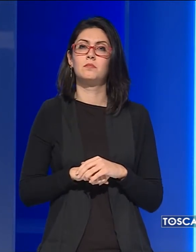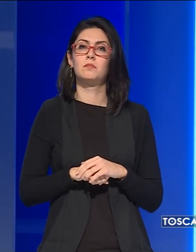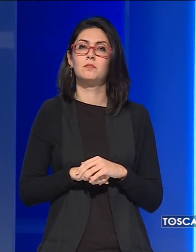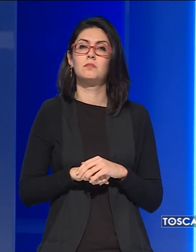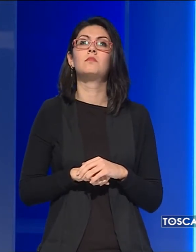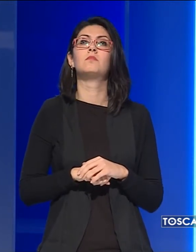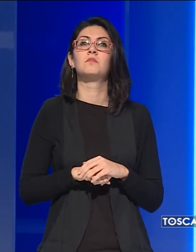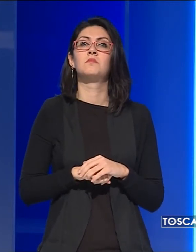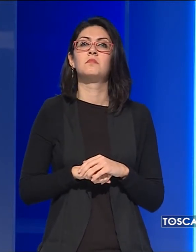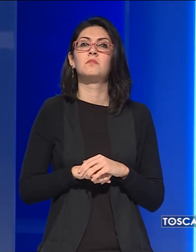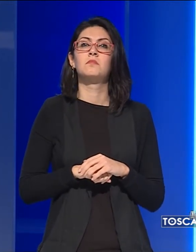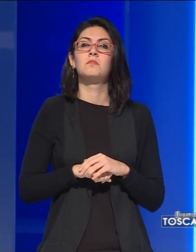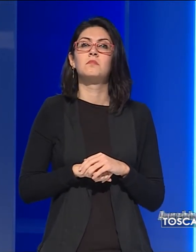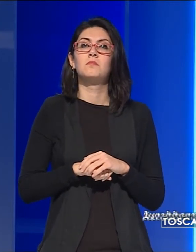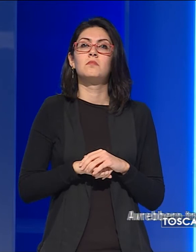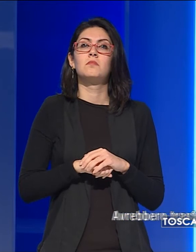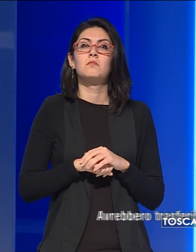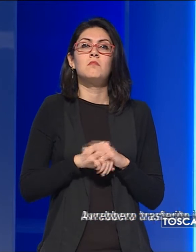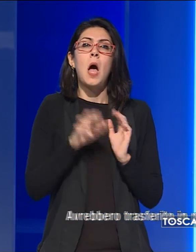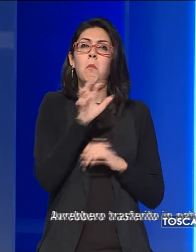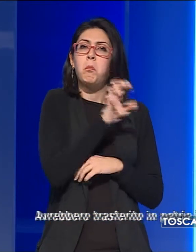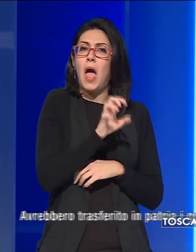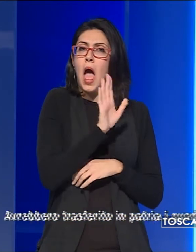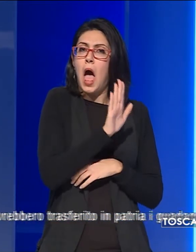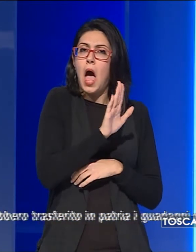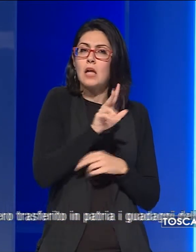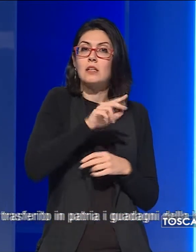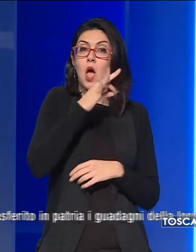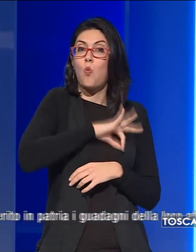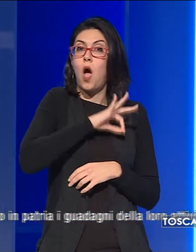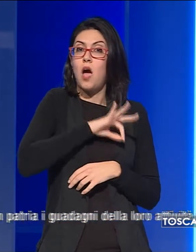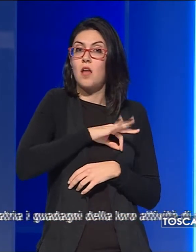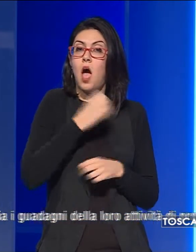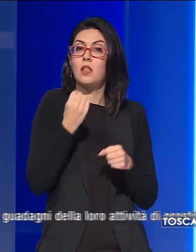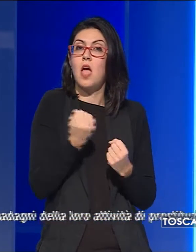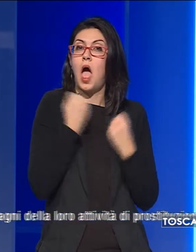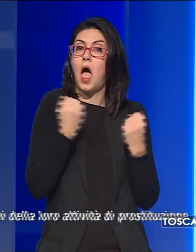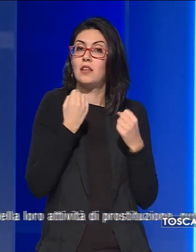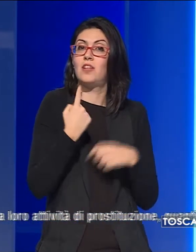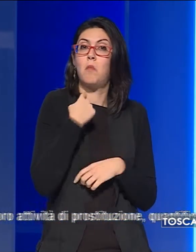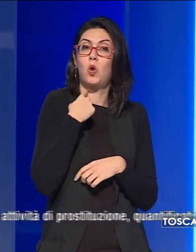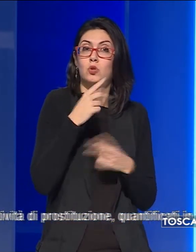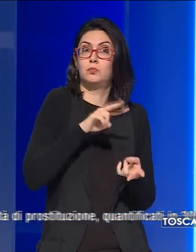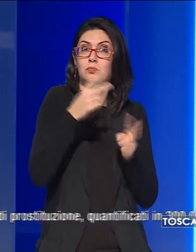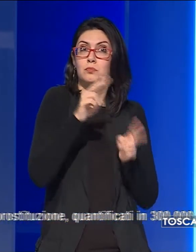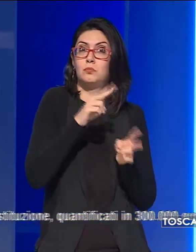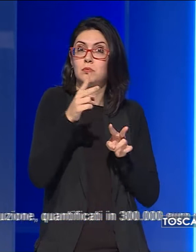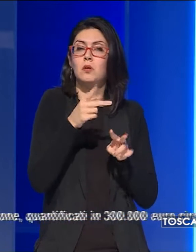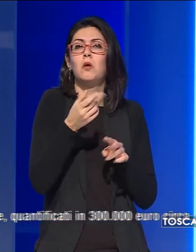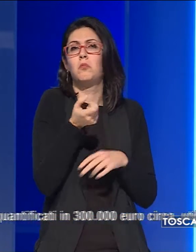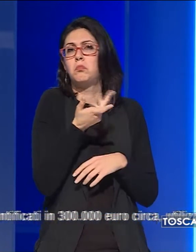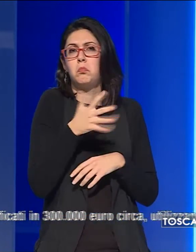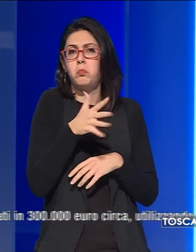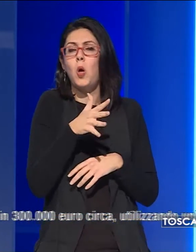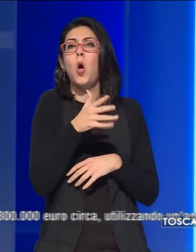Avrebbero trasferito in patria i guadagni della loro attività di prostituzione, quantificati in